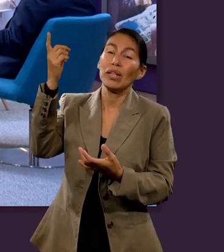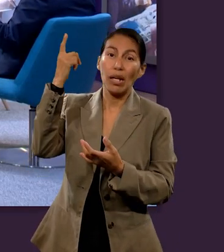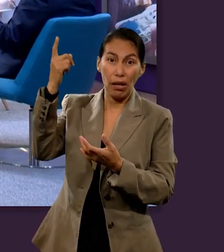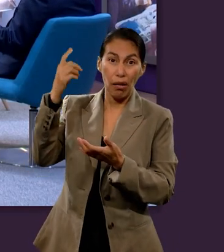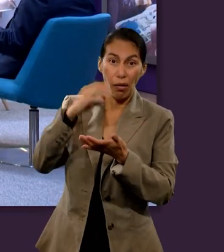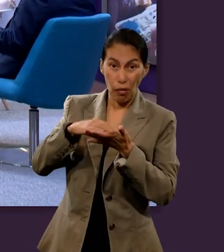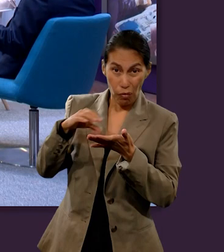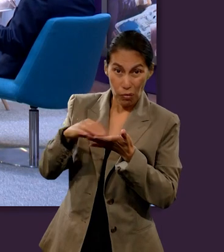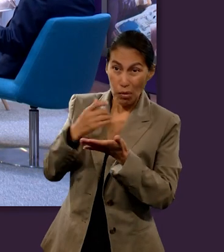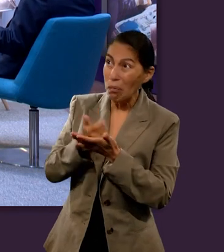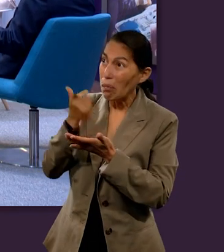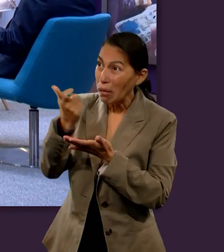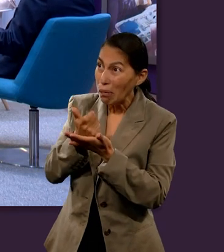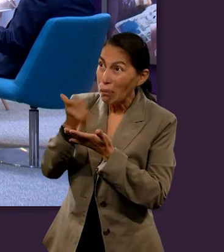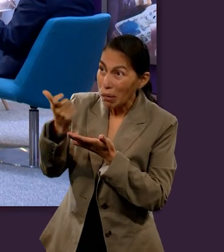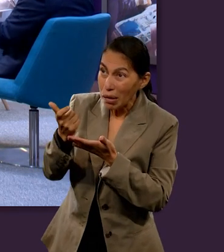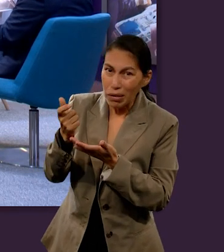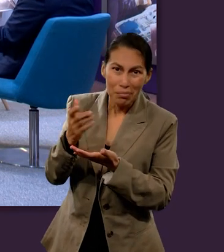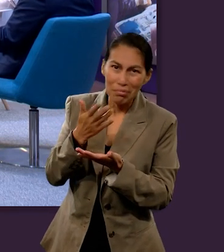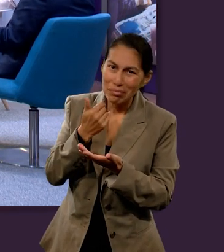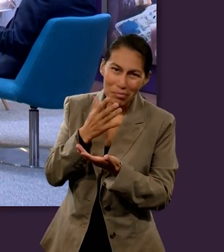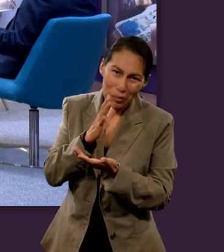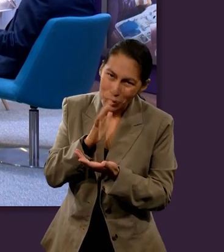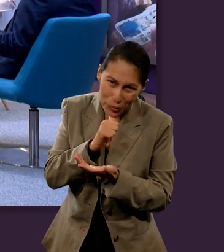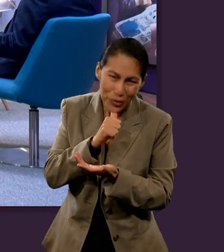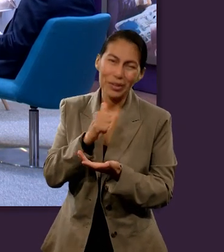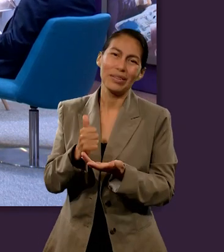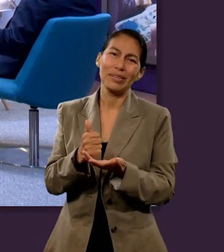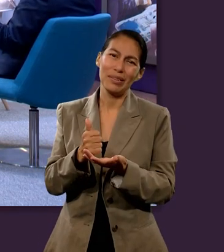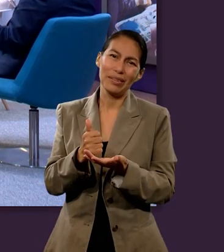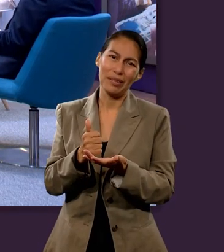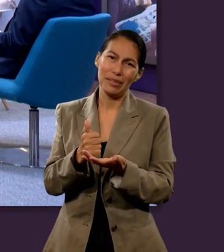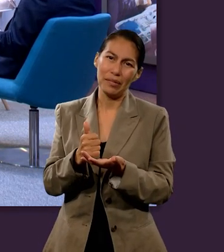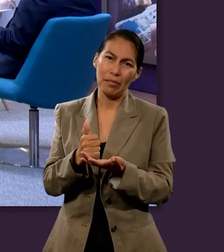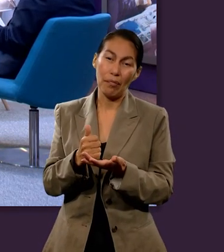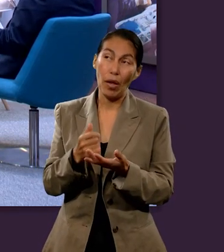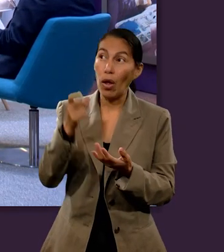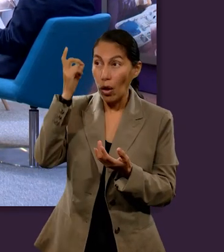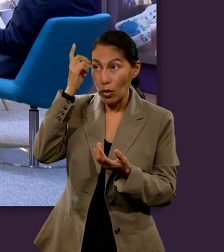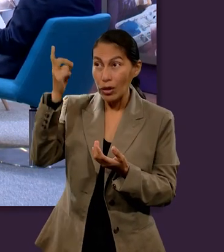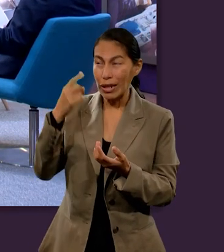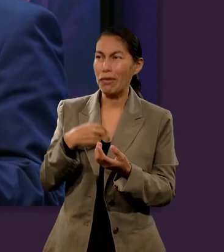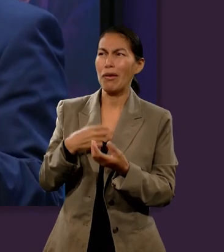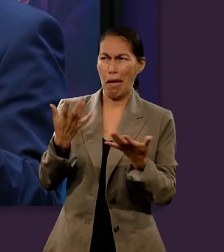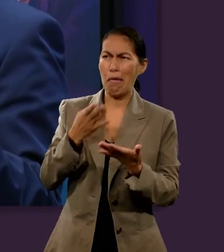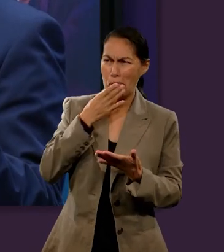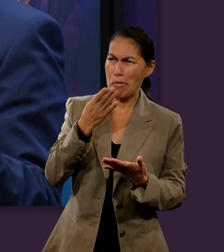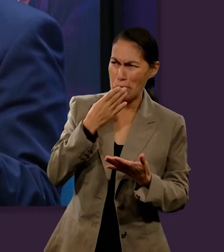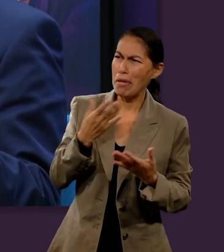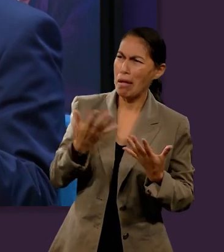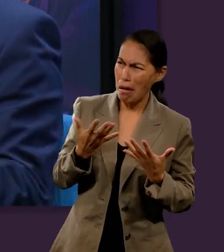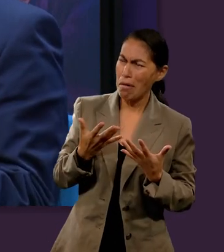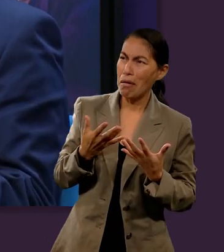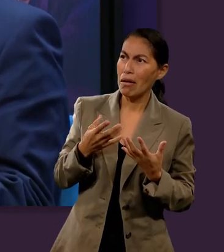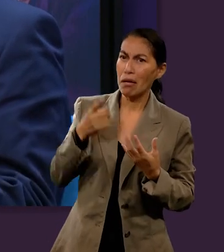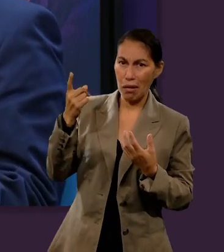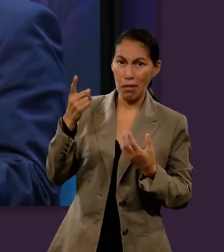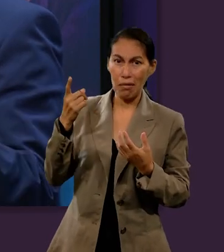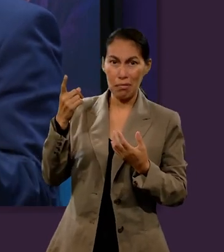Un Dios que no se compra con dinero, un Dios que no se compra con actos buenos, sino